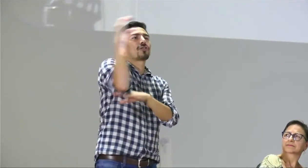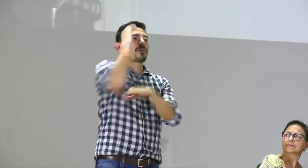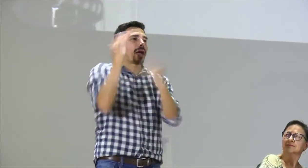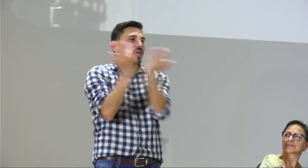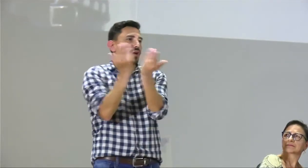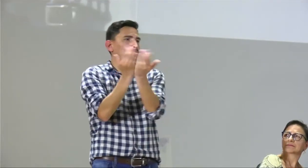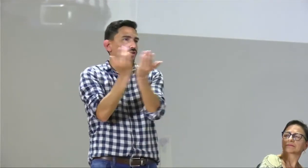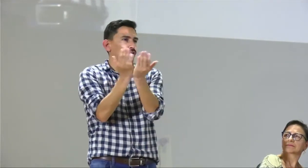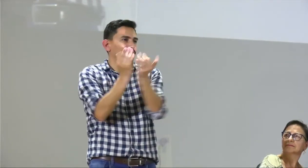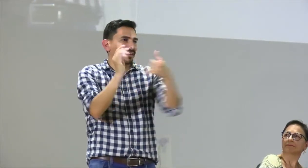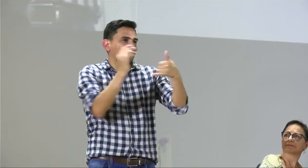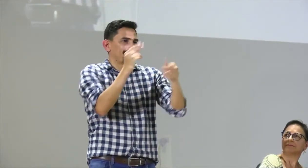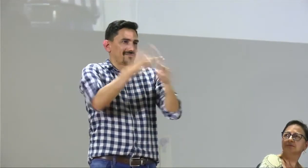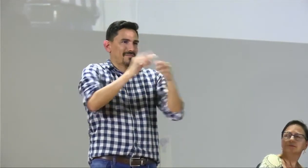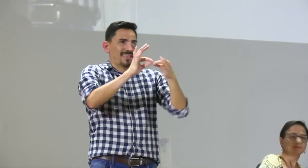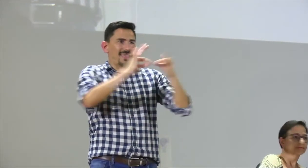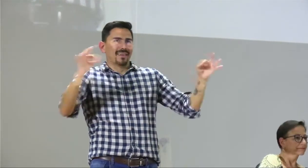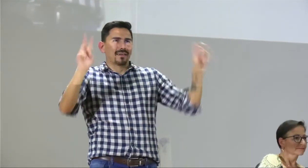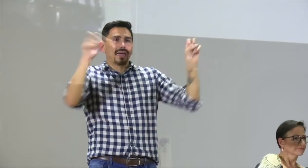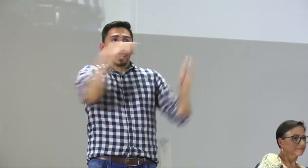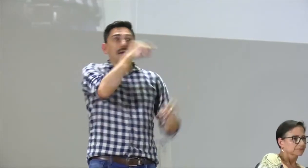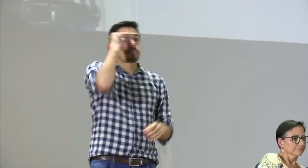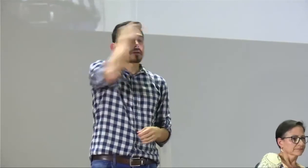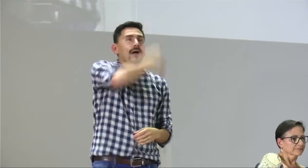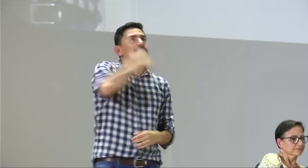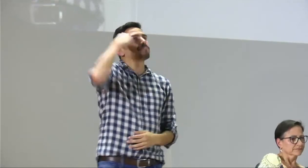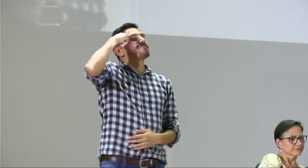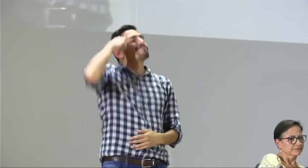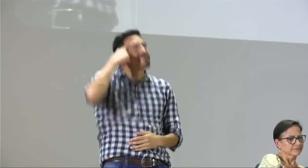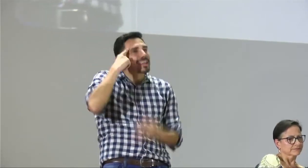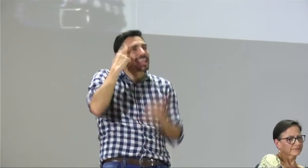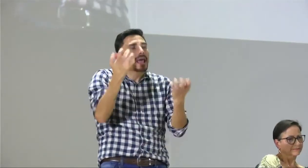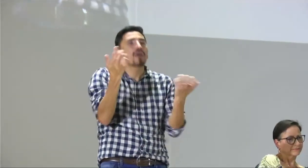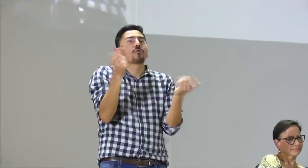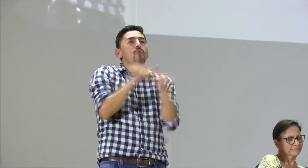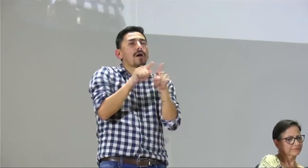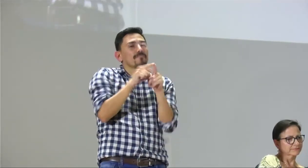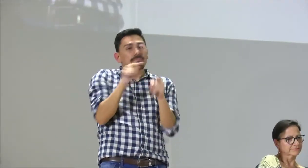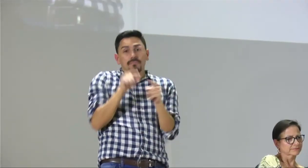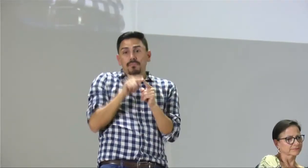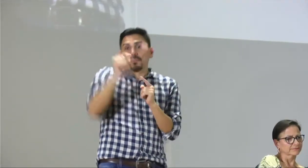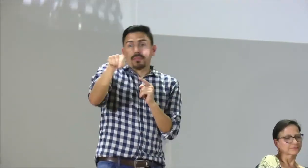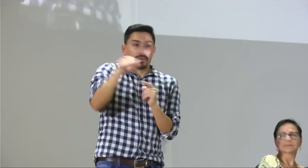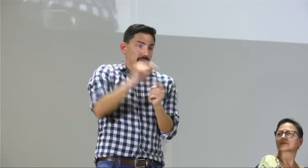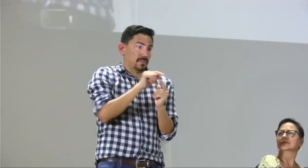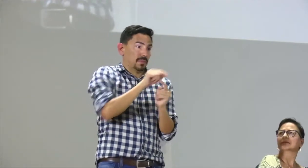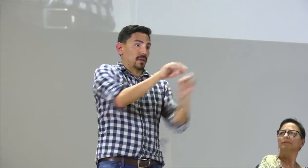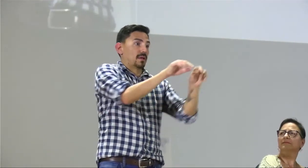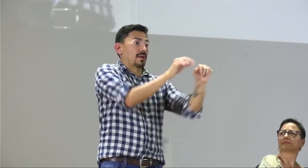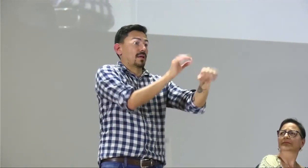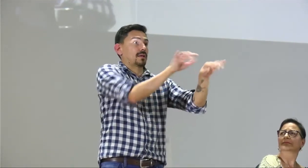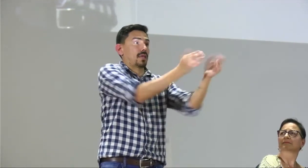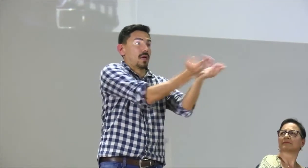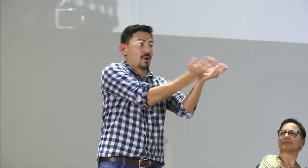anterior directora del INSOR que se hablaba de Colombia Bilingüe Bicultural entonces en este programa las